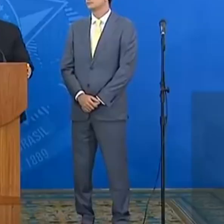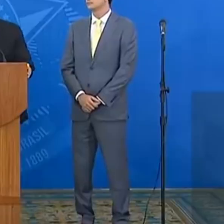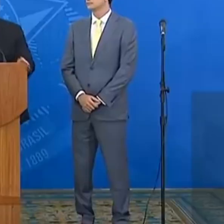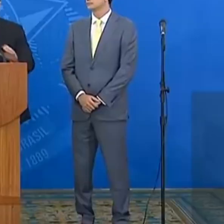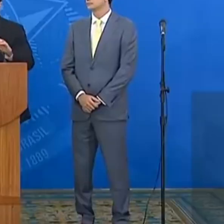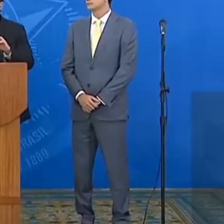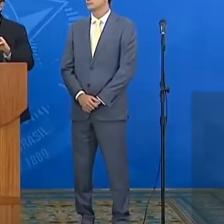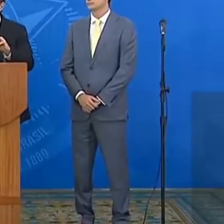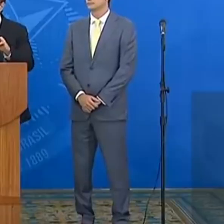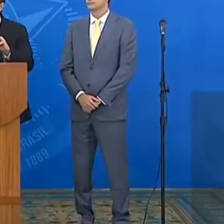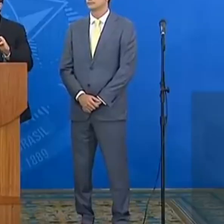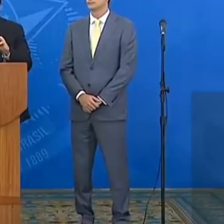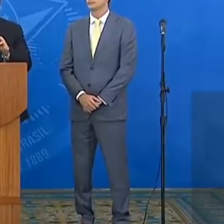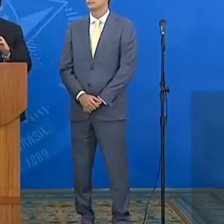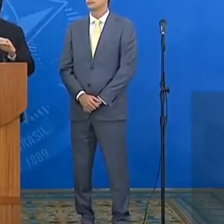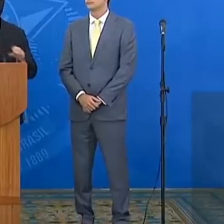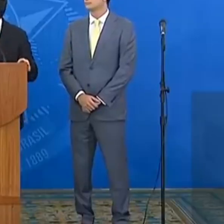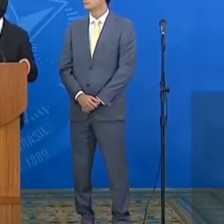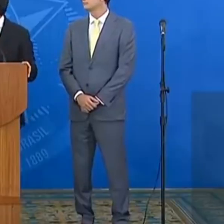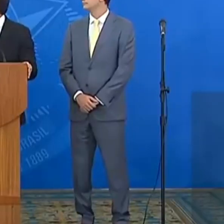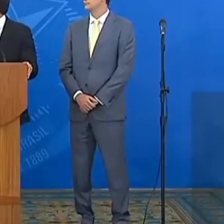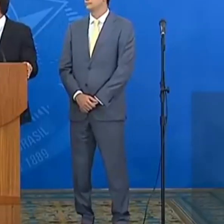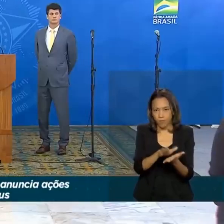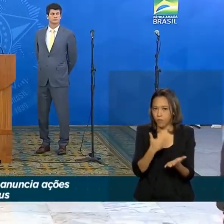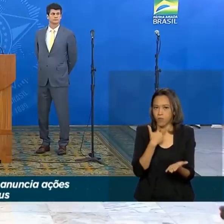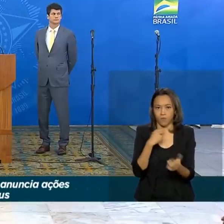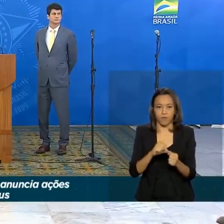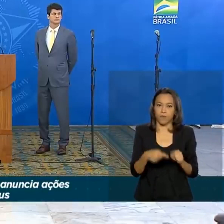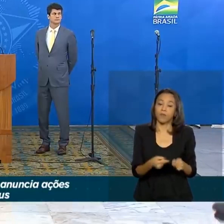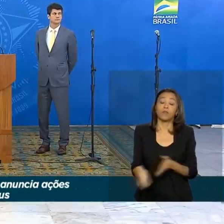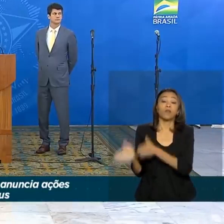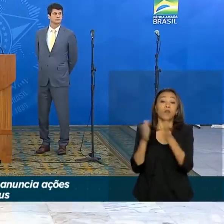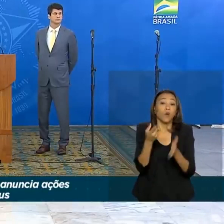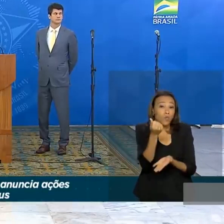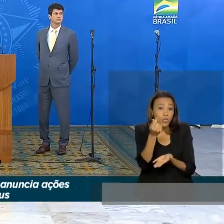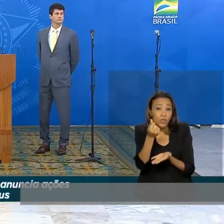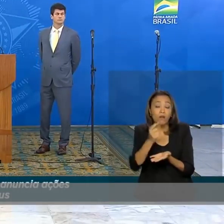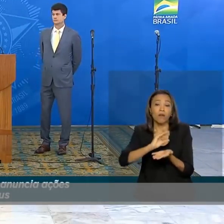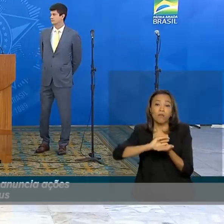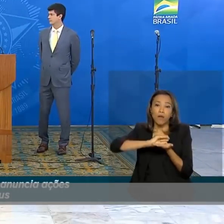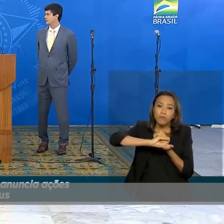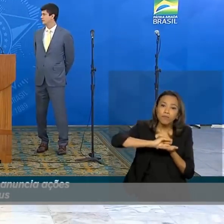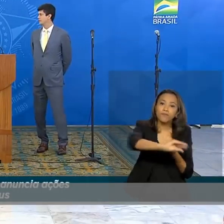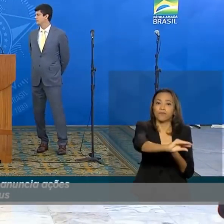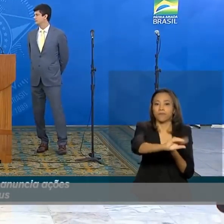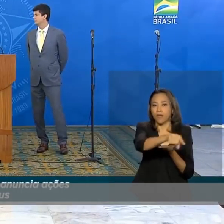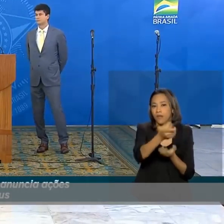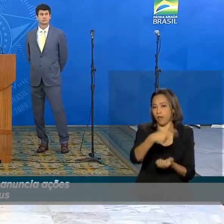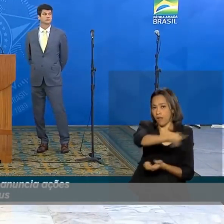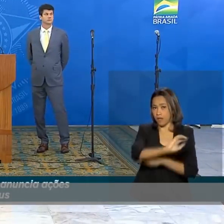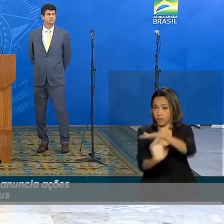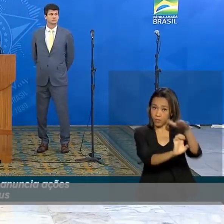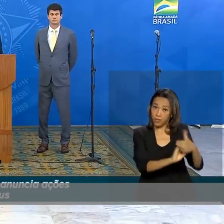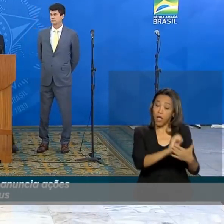estimativa é que sejam liberados 40 bilhões de reais. O dinheiro vai direto para as folhas de pagamento. Então a